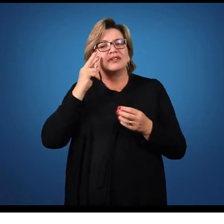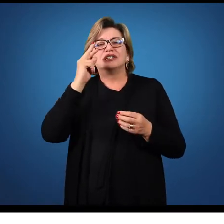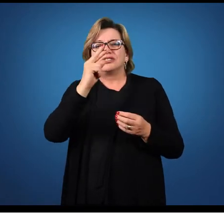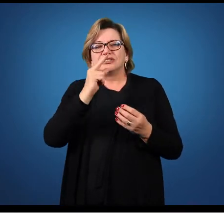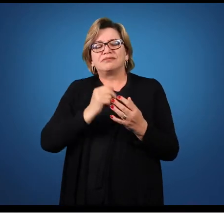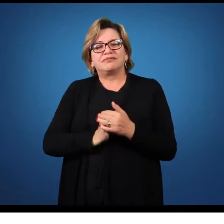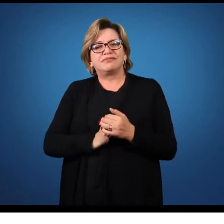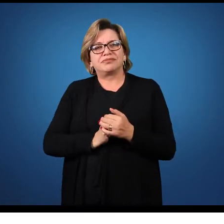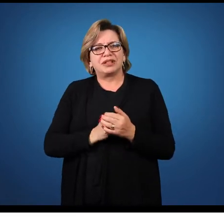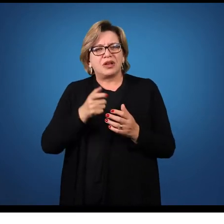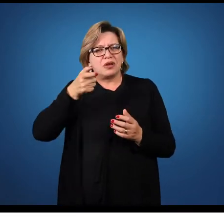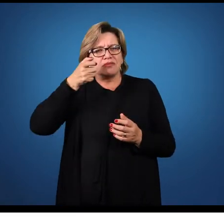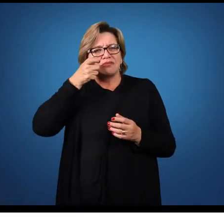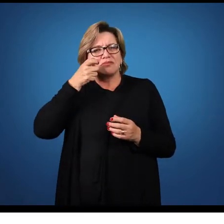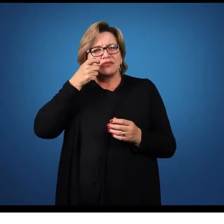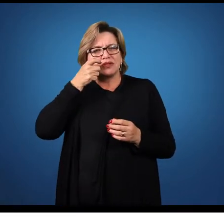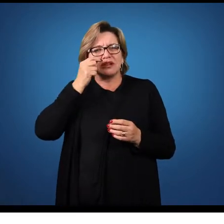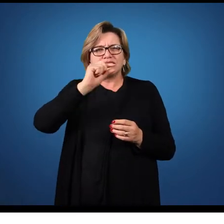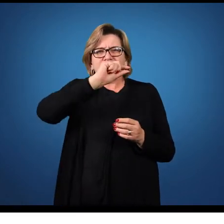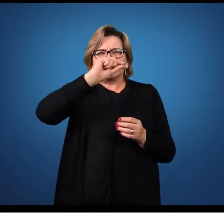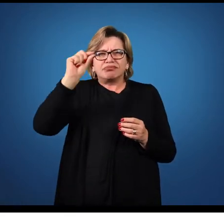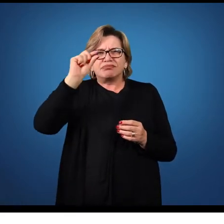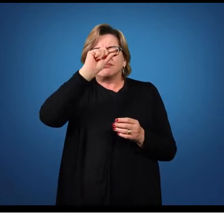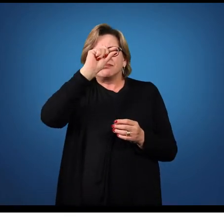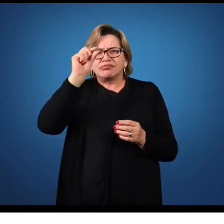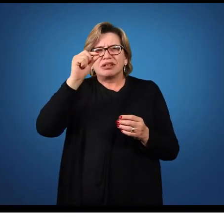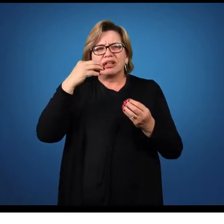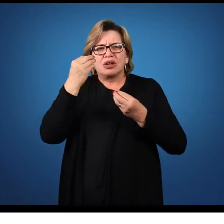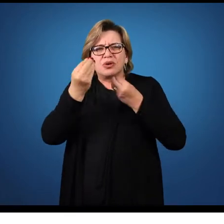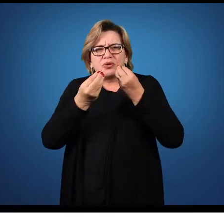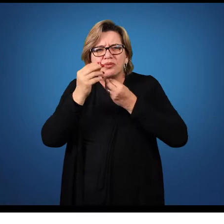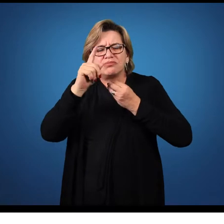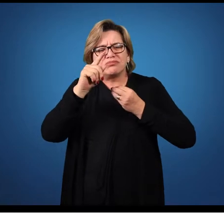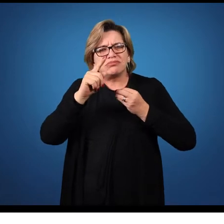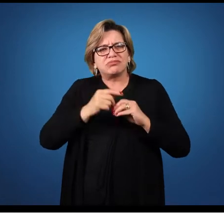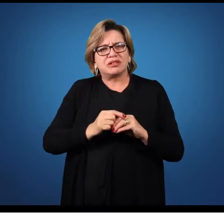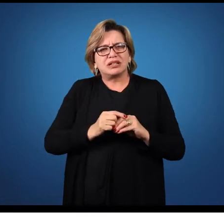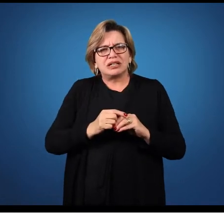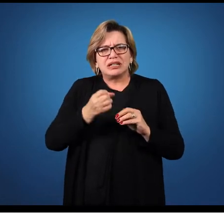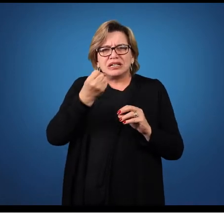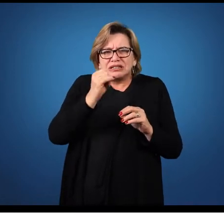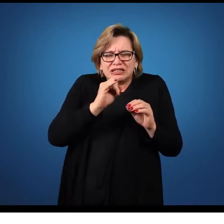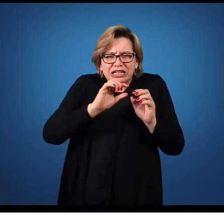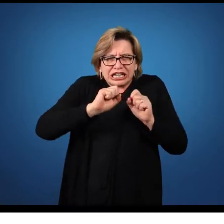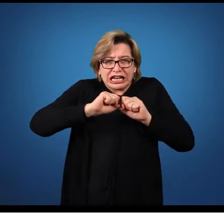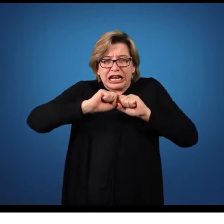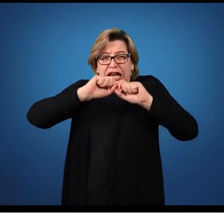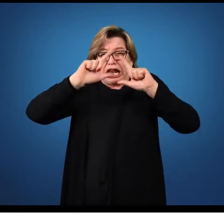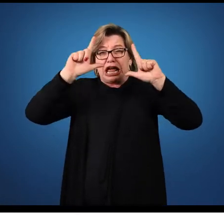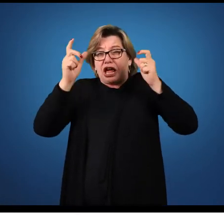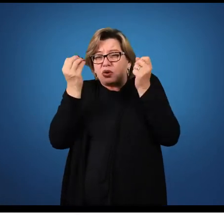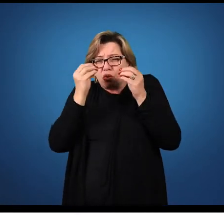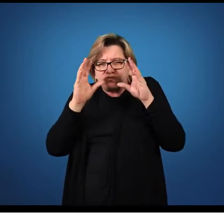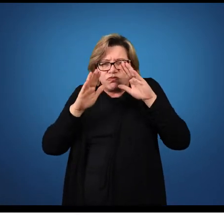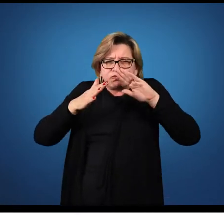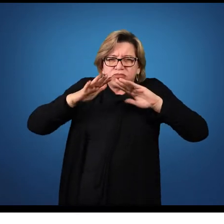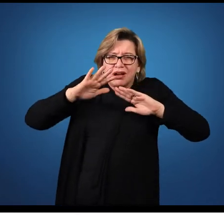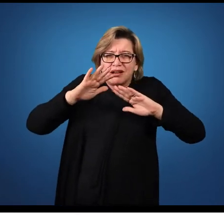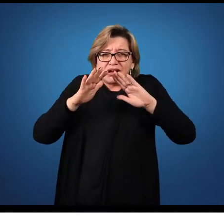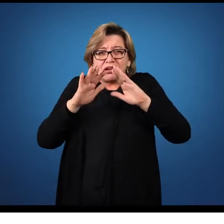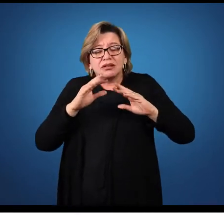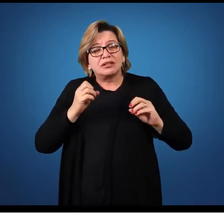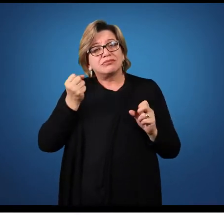Observe as linhas, como elas estão, se elas são bem definidas, pouco definidas,